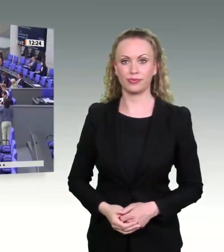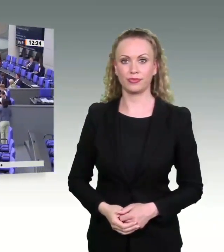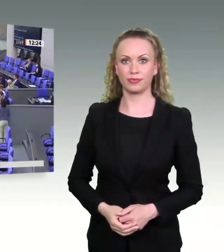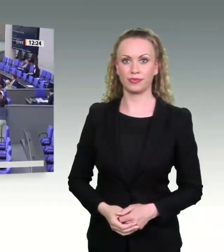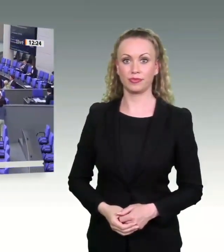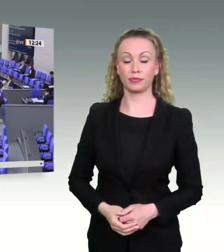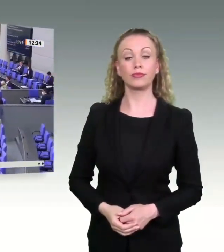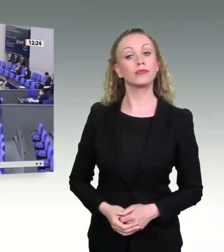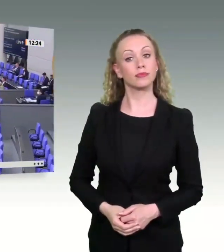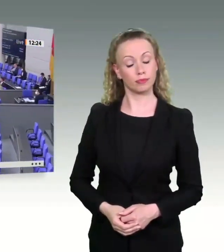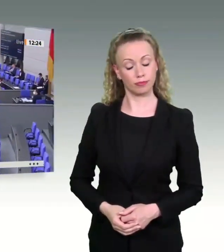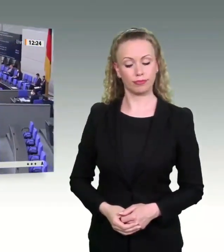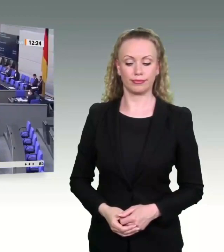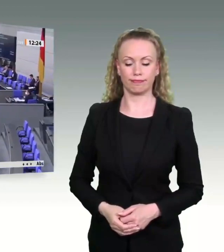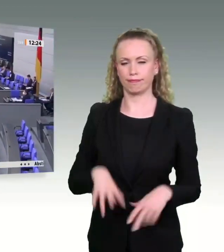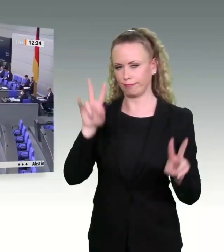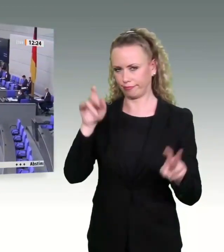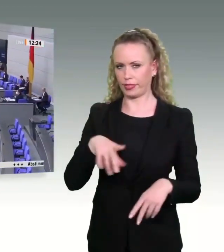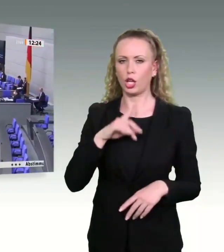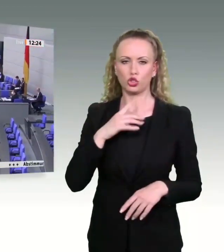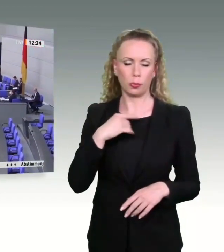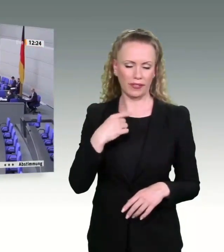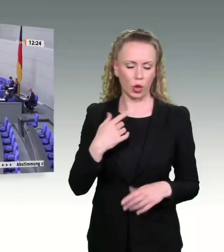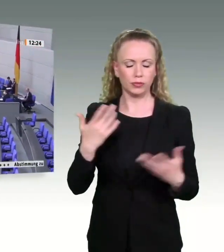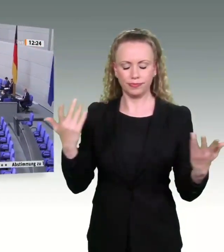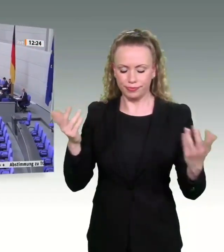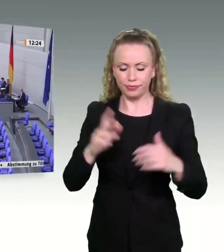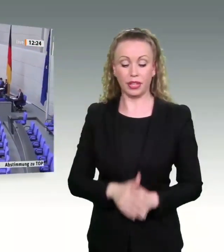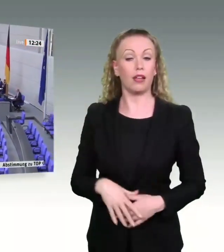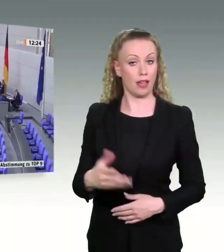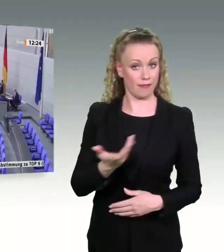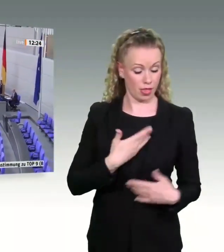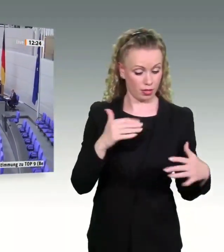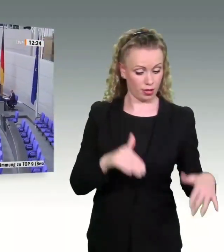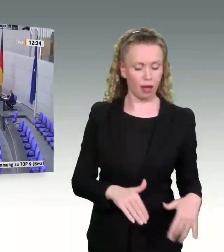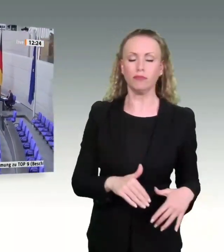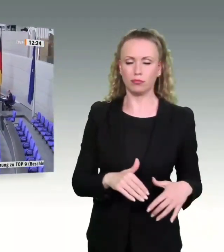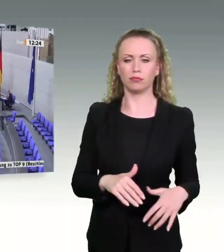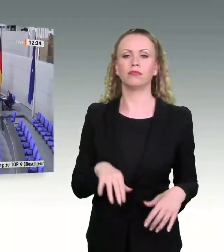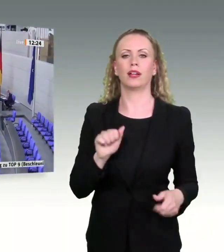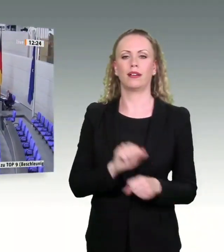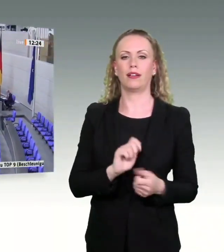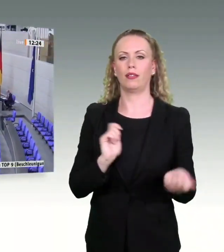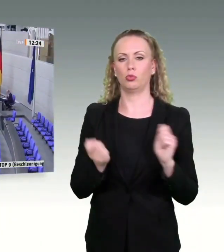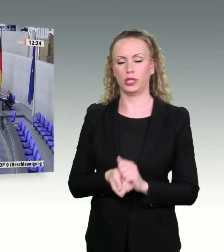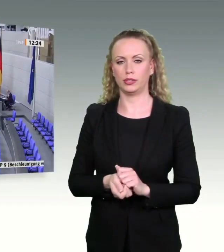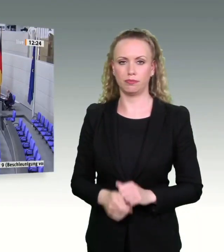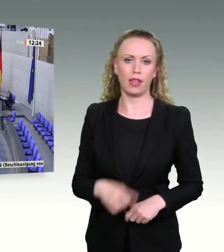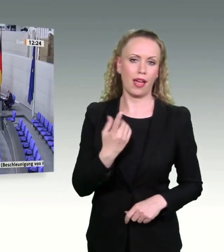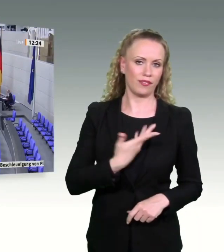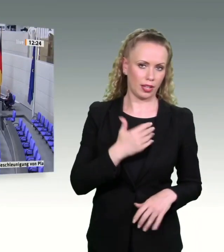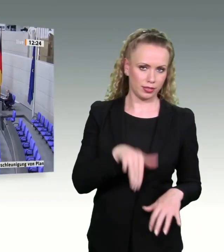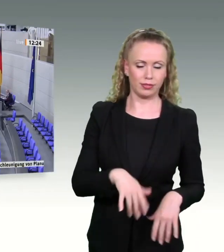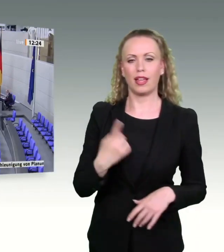Wo ein Wille ist, ist auch ein Weg. Frau Präsidentin, meine Damen und Herren, dieses Sprichwort ist alt, aber